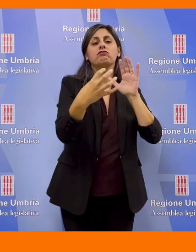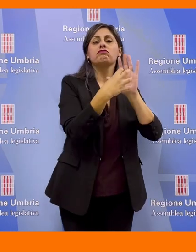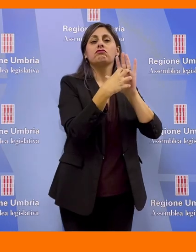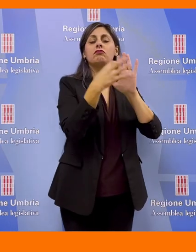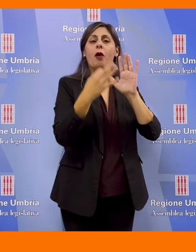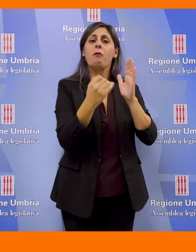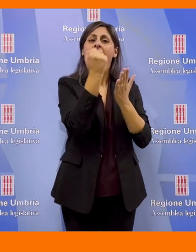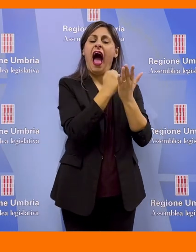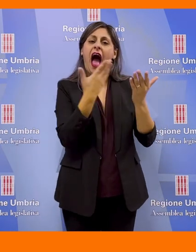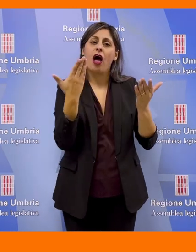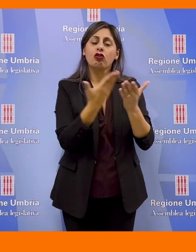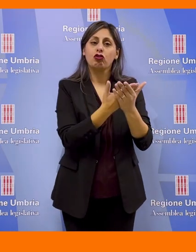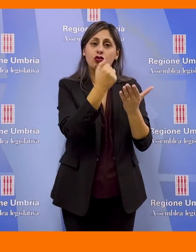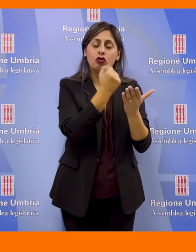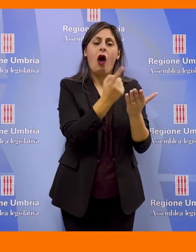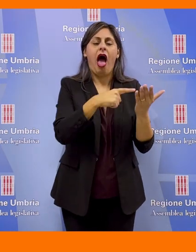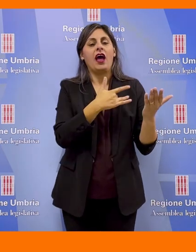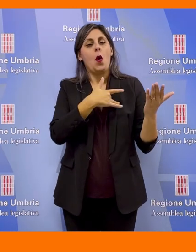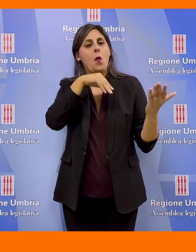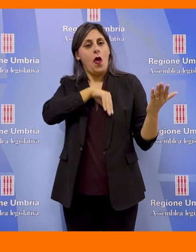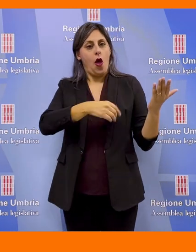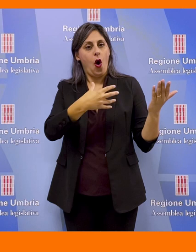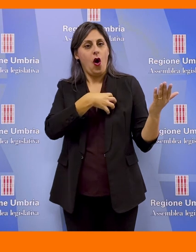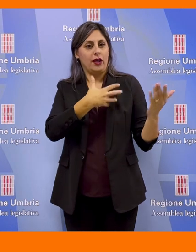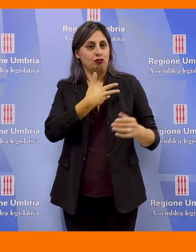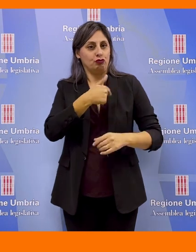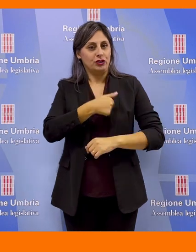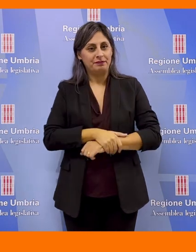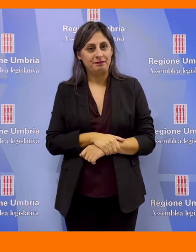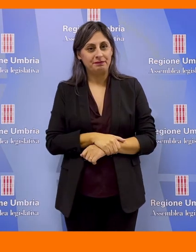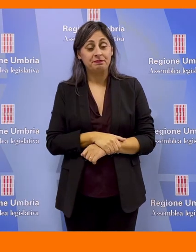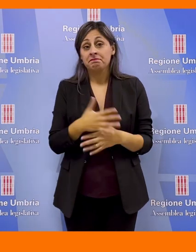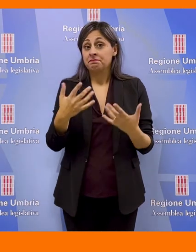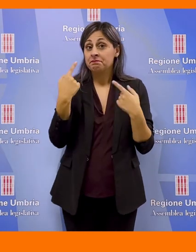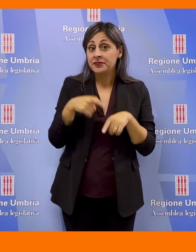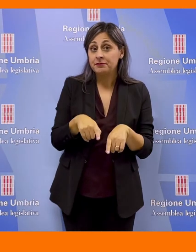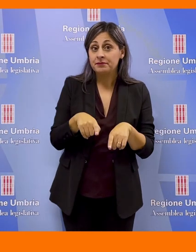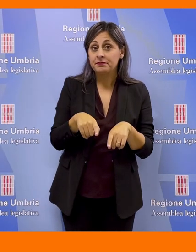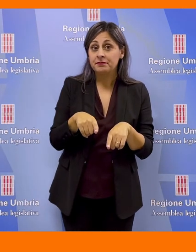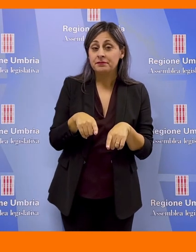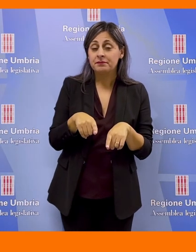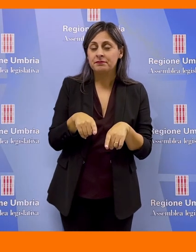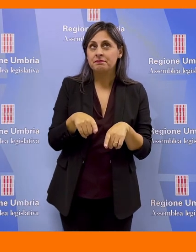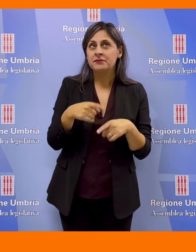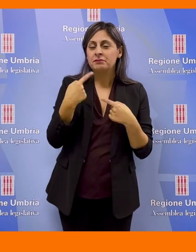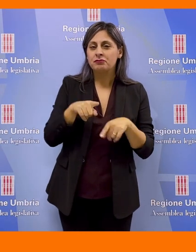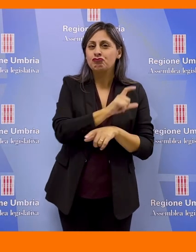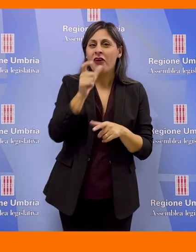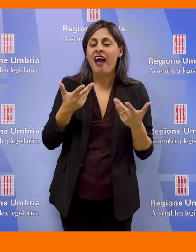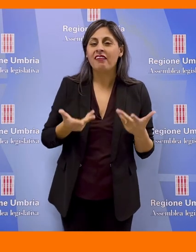nei nostri atti ma prima ancora nel nostro cuore. E questa giornata di